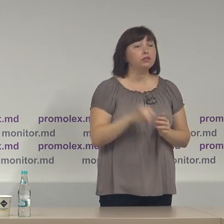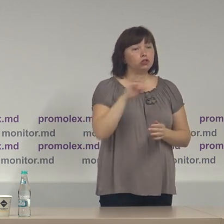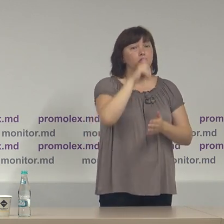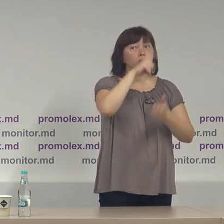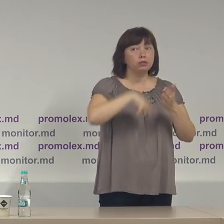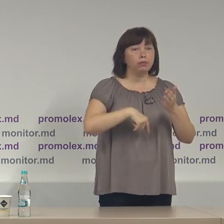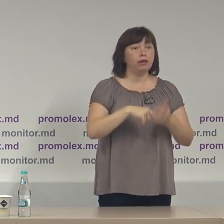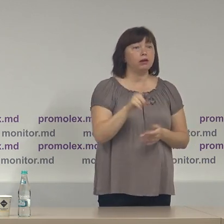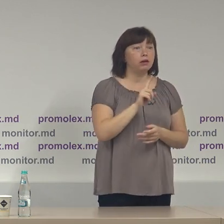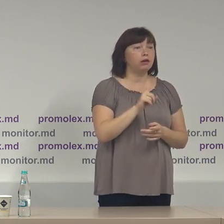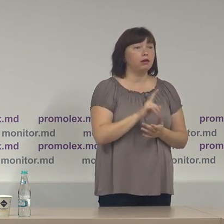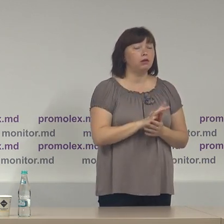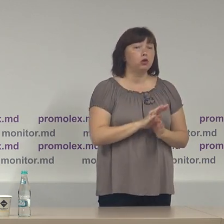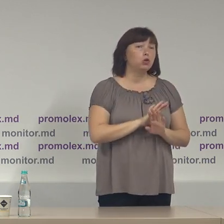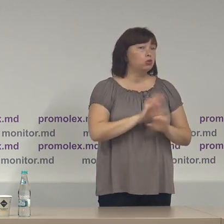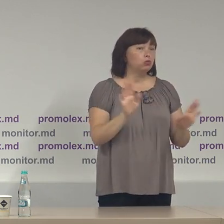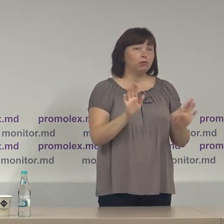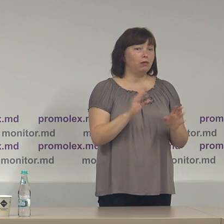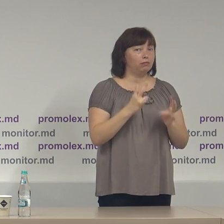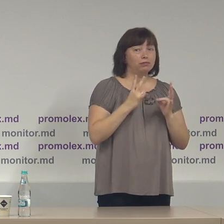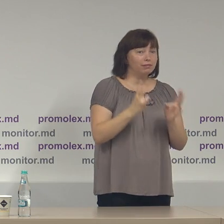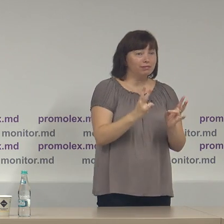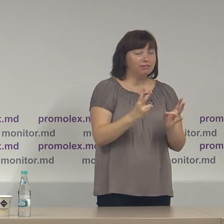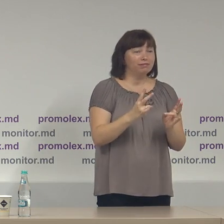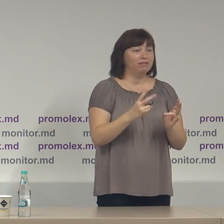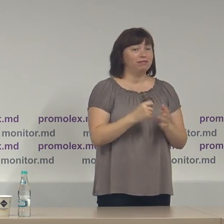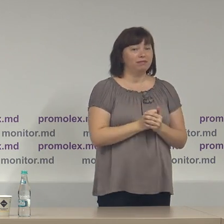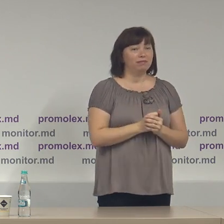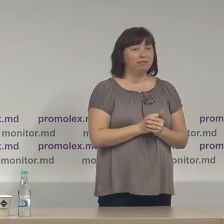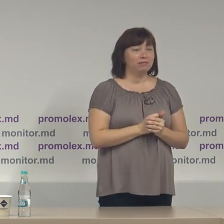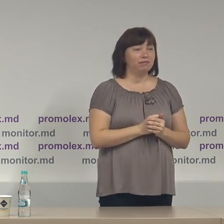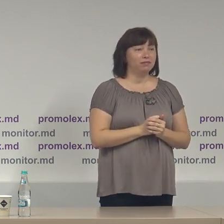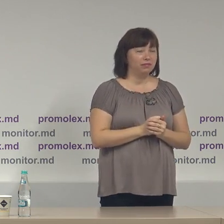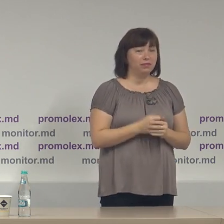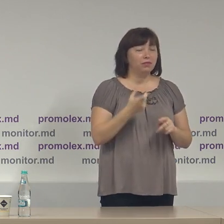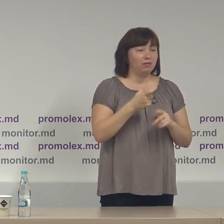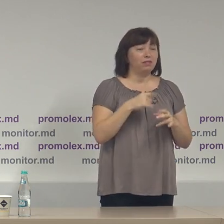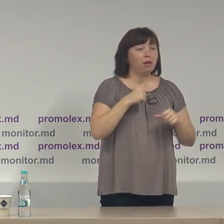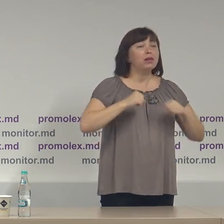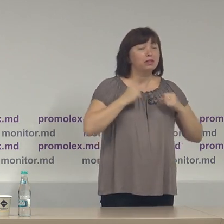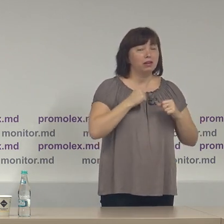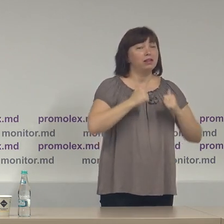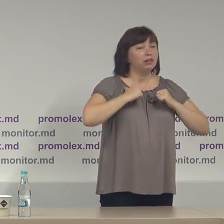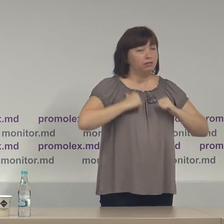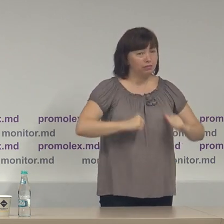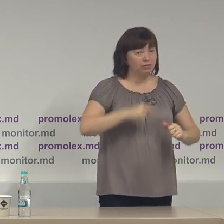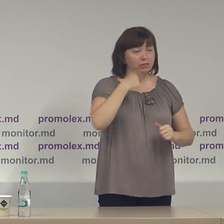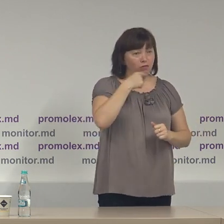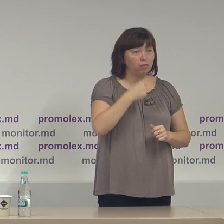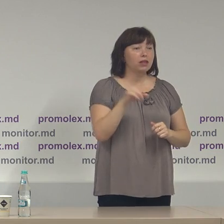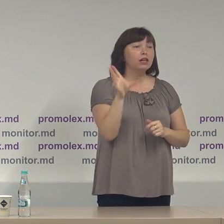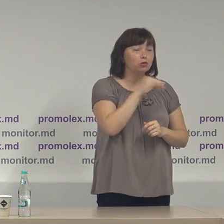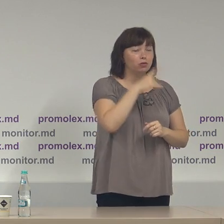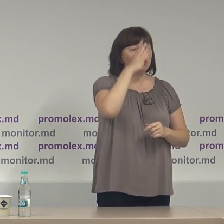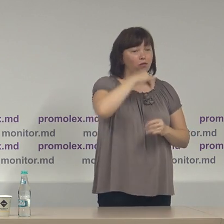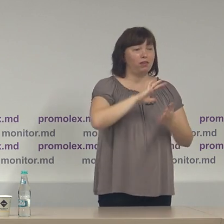sper eu că nu i-am le-am făcut lucrul foarte greu și am încercat să vorbesc maxim posibil